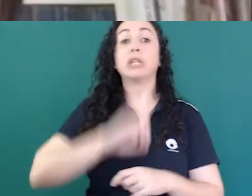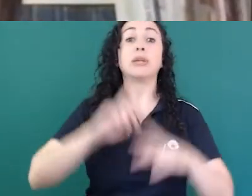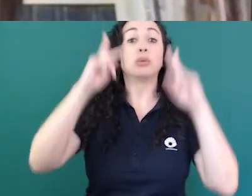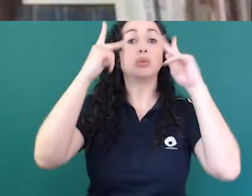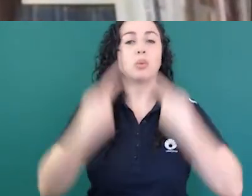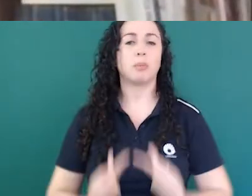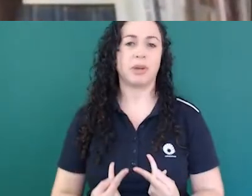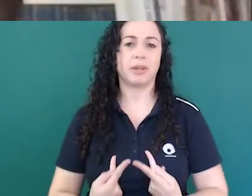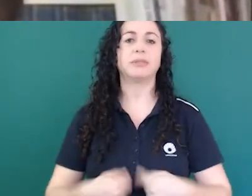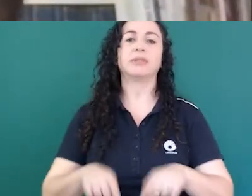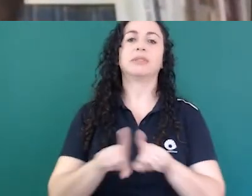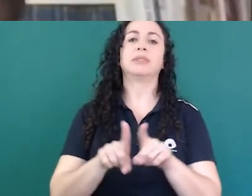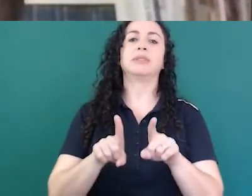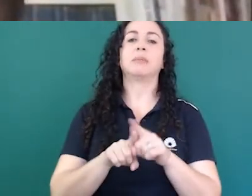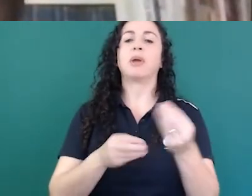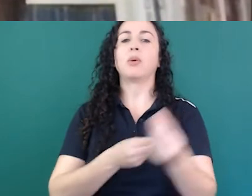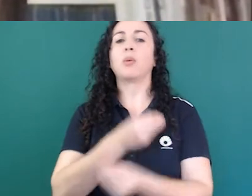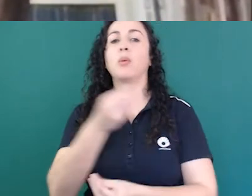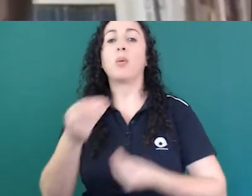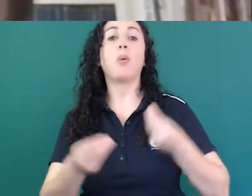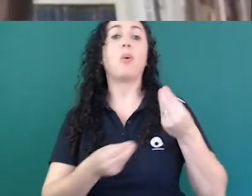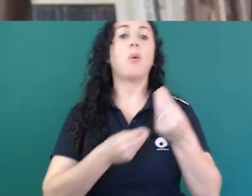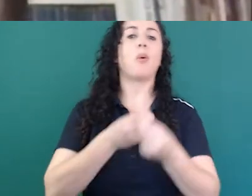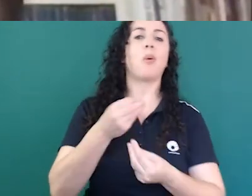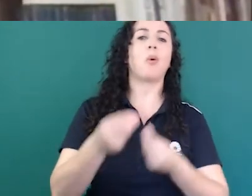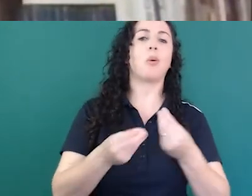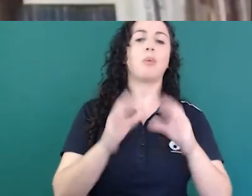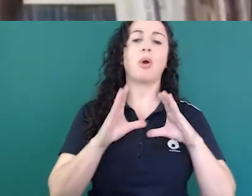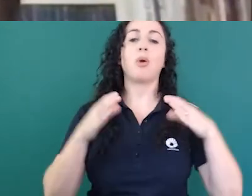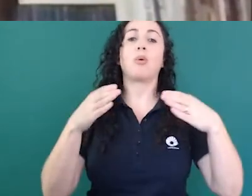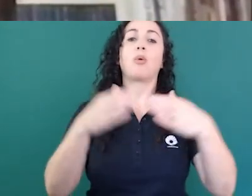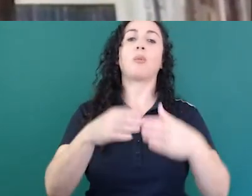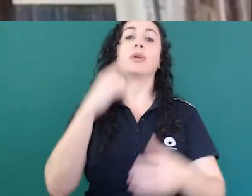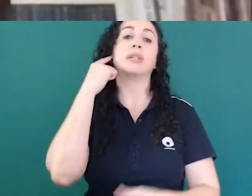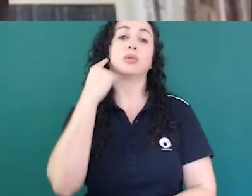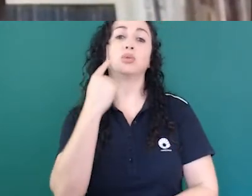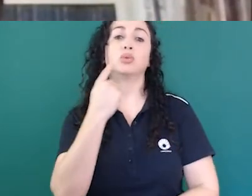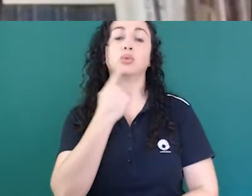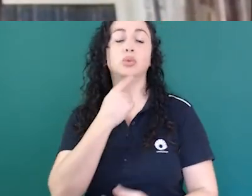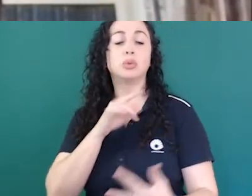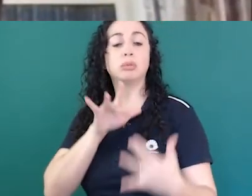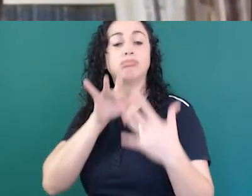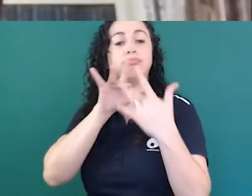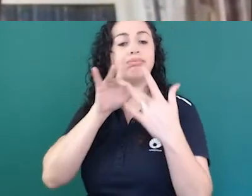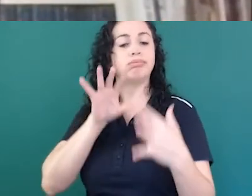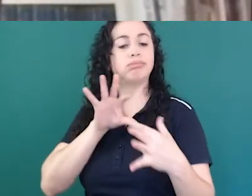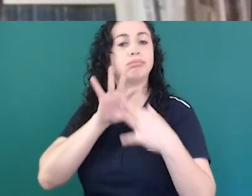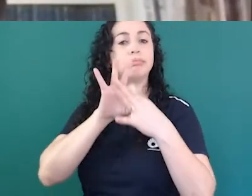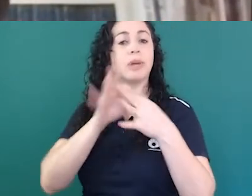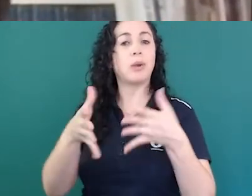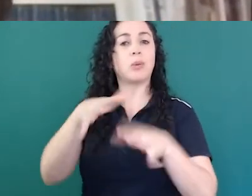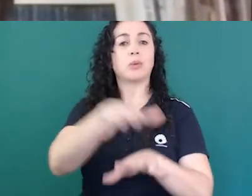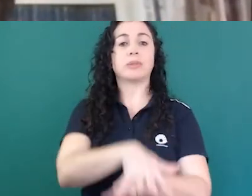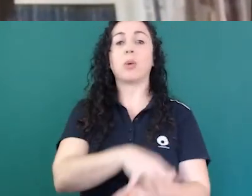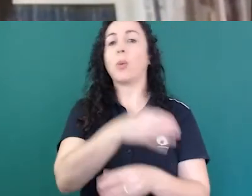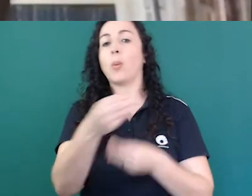com a comunidade de surdos com inclusão convocando o papel da universidade